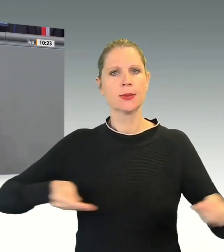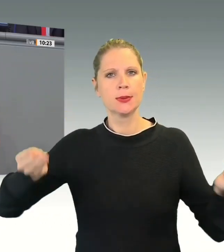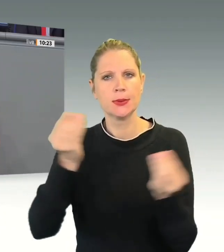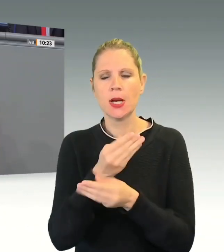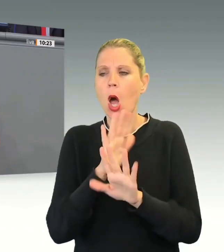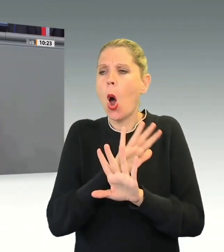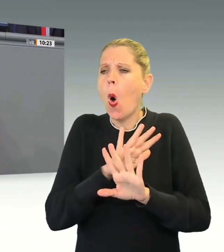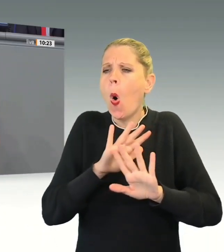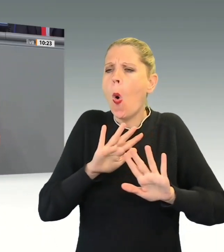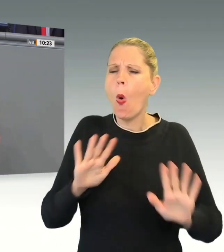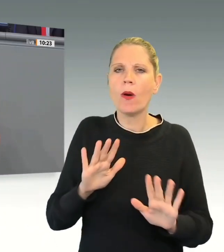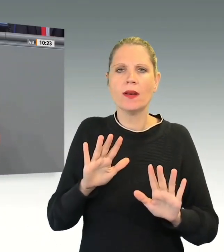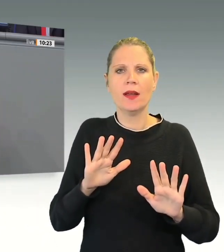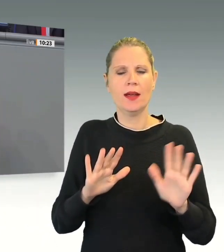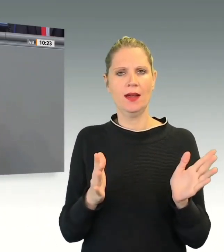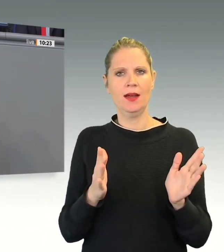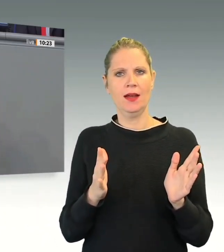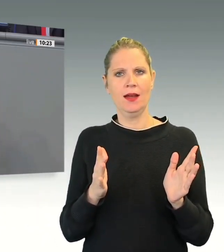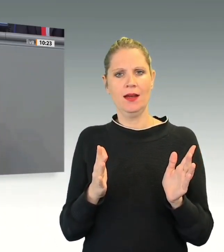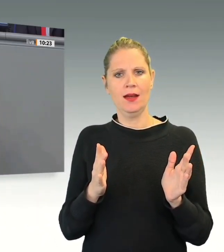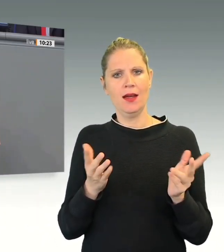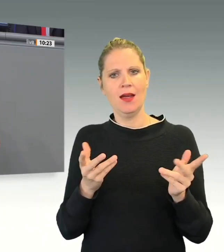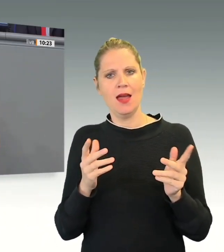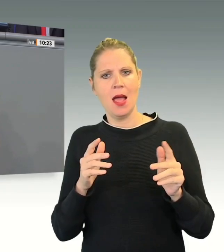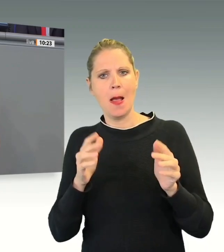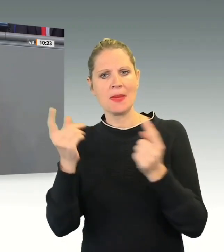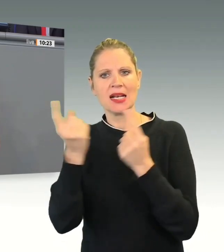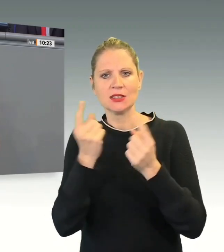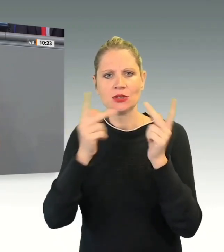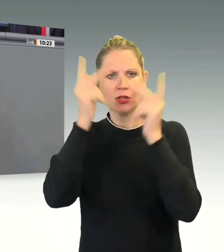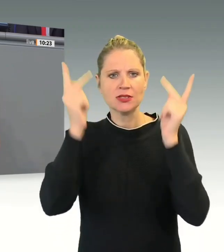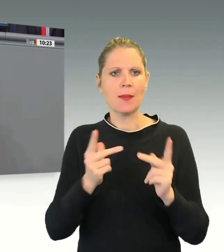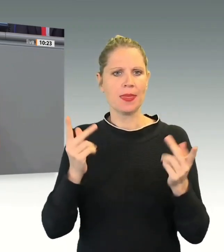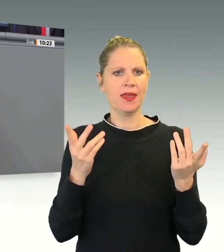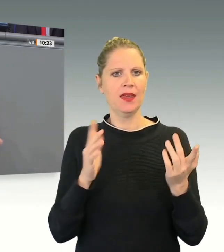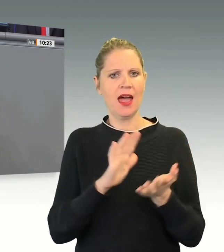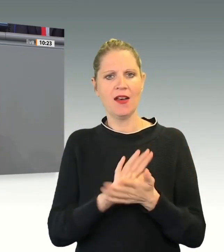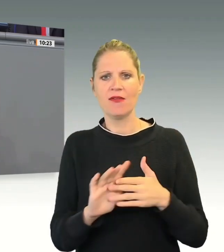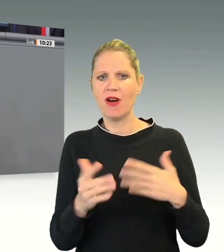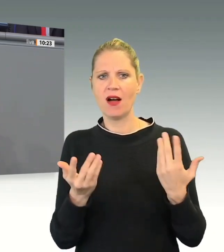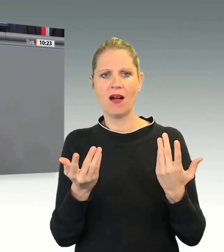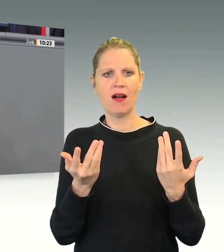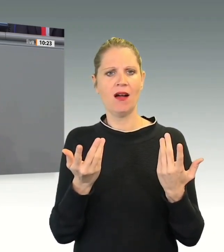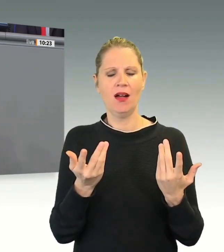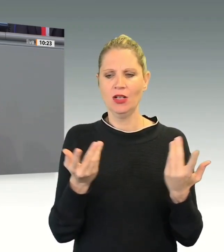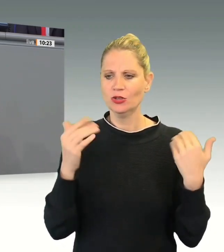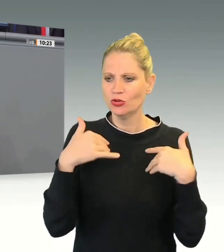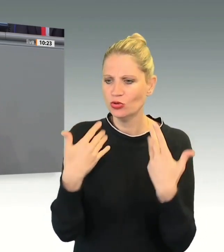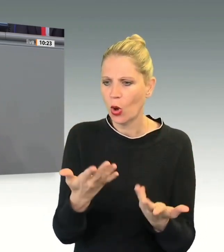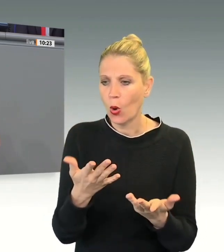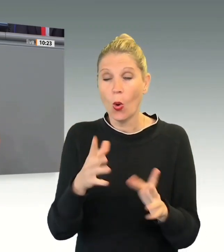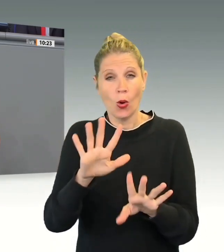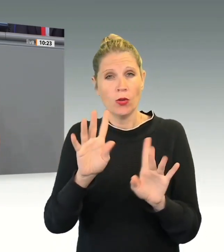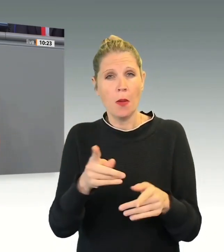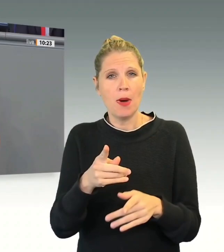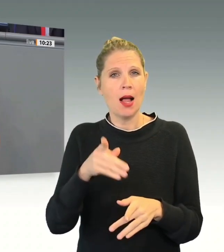leisten, dass rassistische Denkmuster, diskriminierende Bedenkmuster und überhaupt ein verhetzender Diskurs in diesem